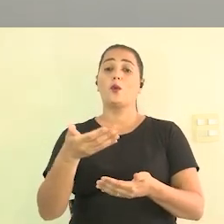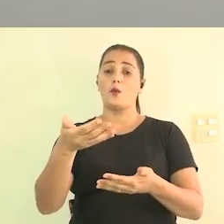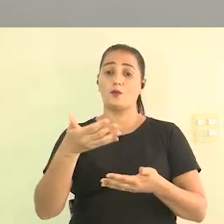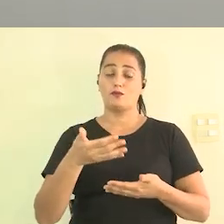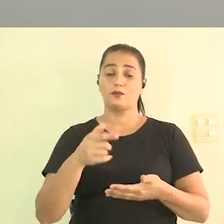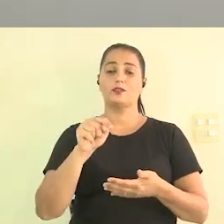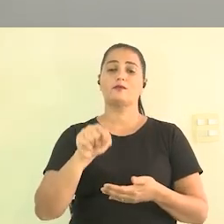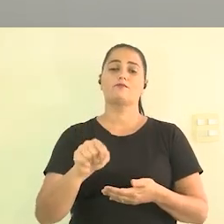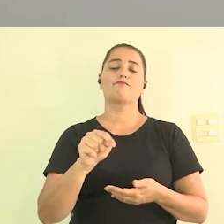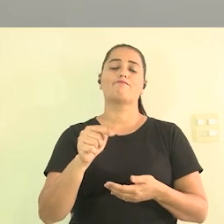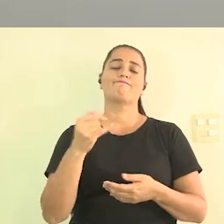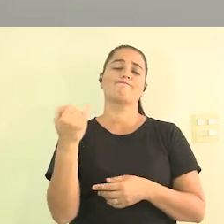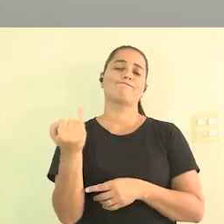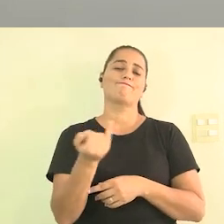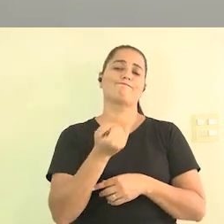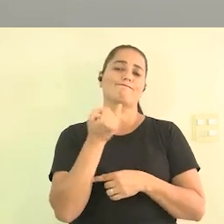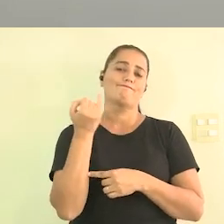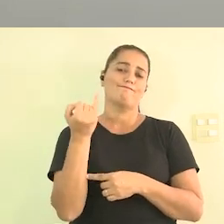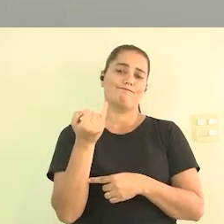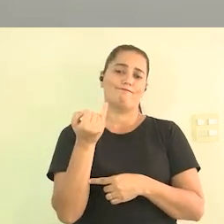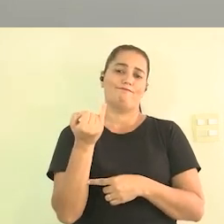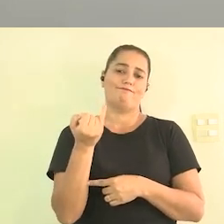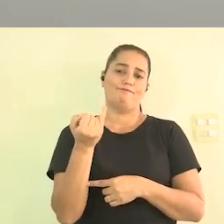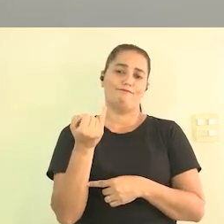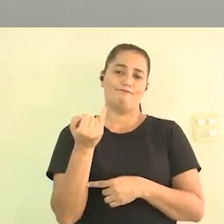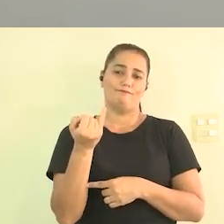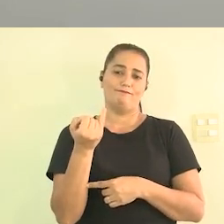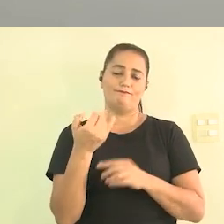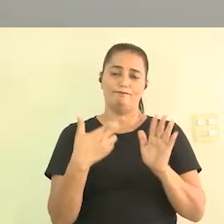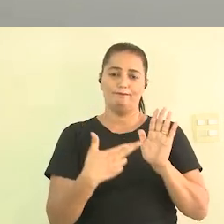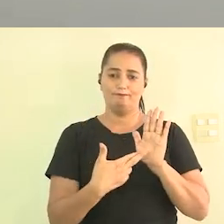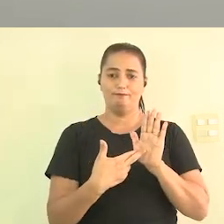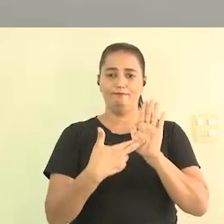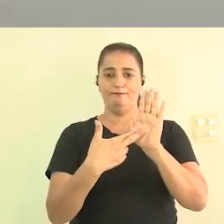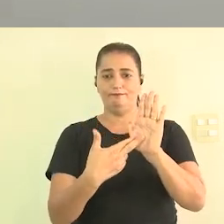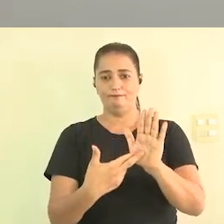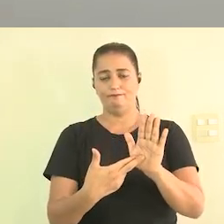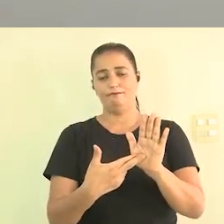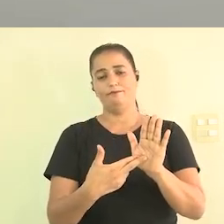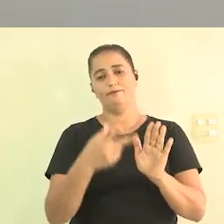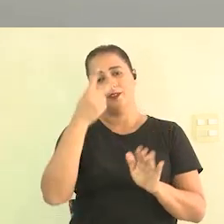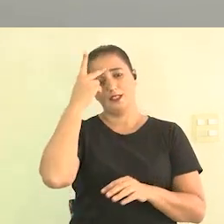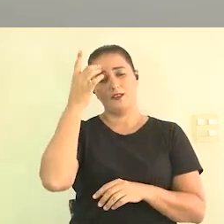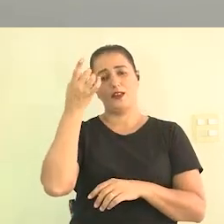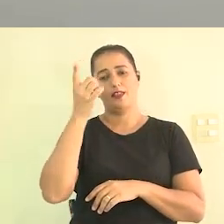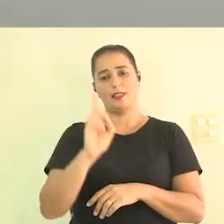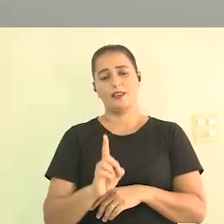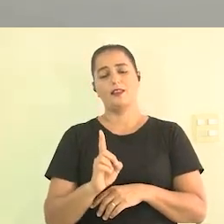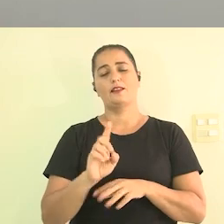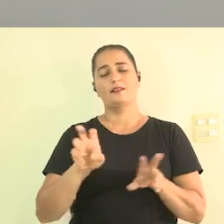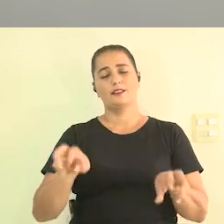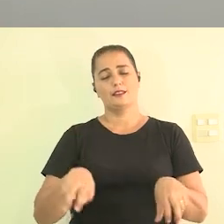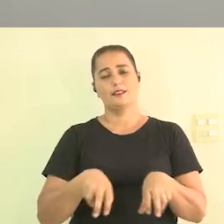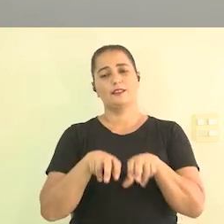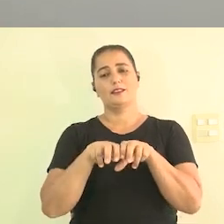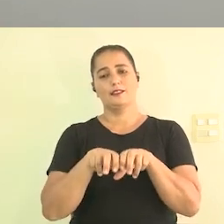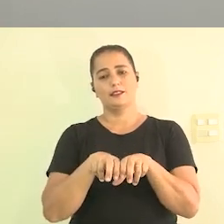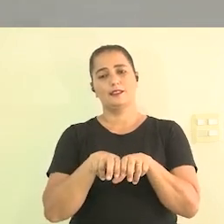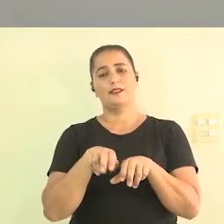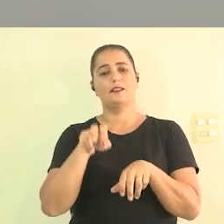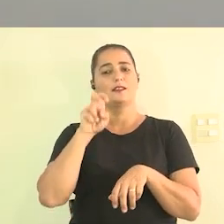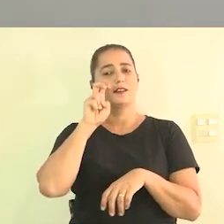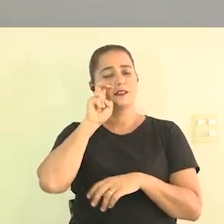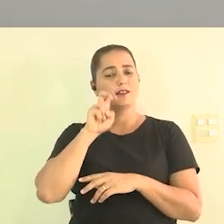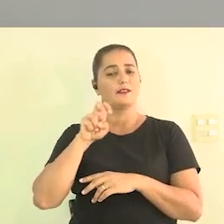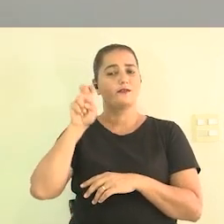a representatividade né de pessoas com deficiência aqui nessa mesa né o Alessandro Felipe no meu caso e a